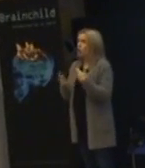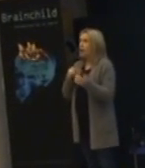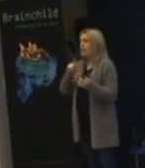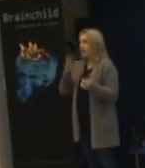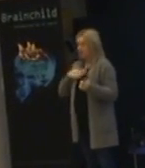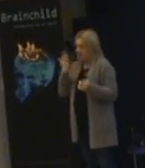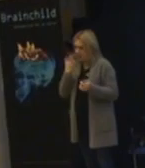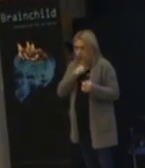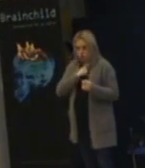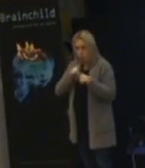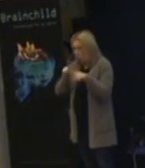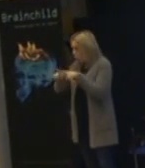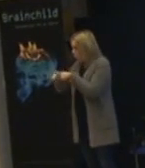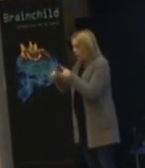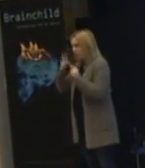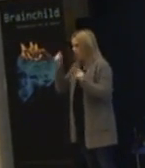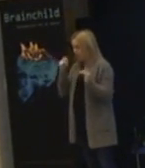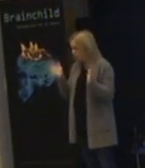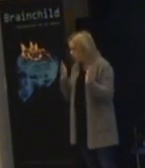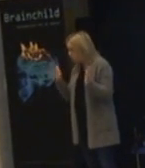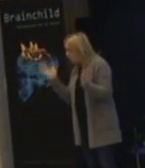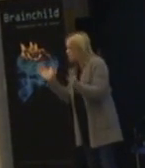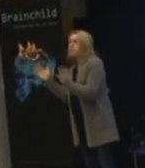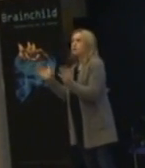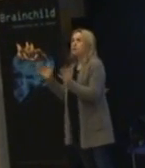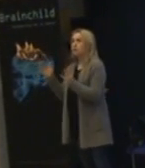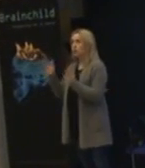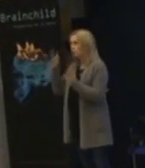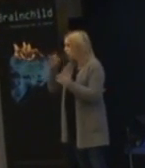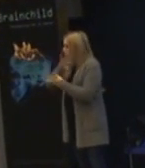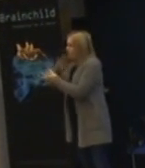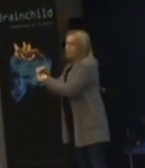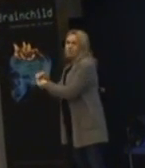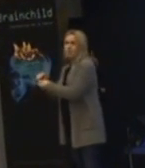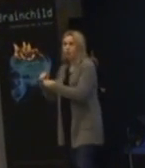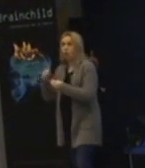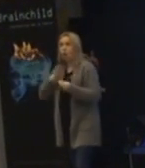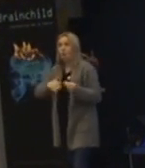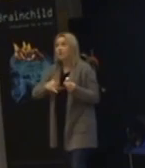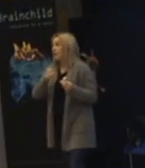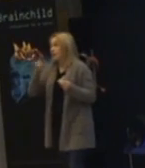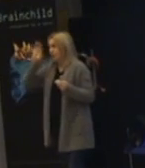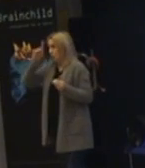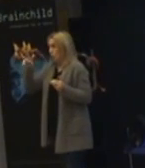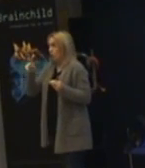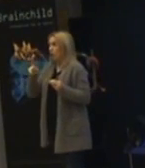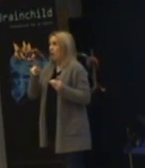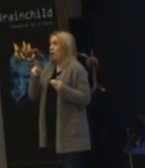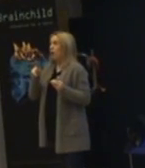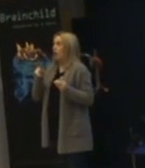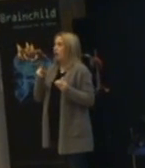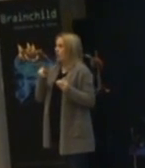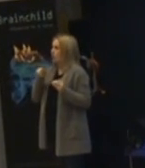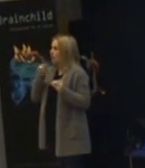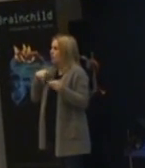vill de läsa mycket olika saker fort. För att kunna dra slutsatser. Och det måste jag säga idag. Det hoppas att ni förstår. Men jag tar det lite då och då. Kanske